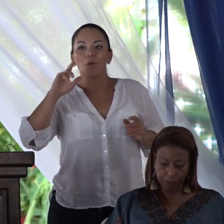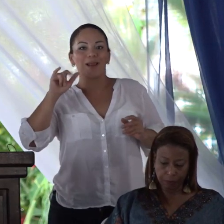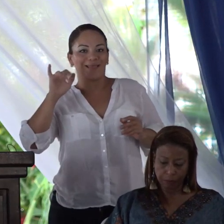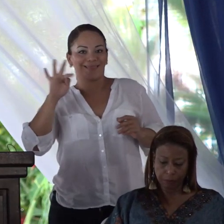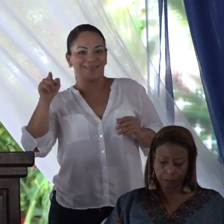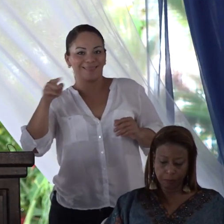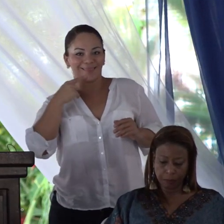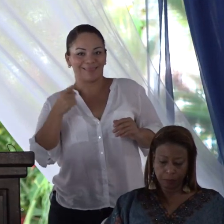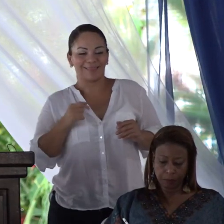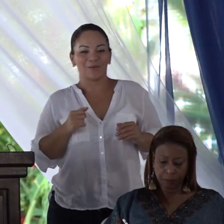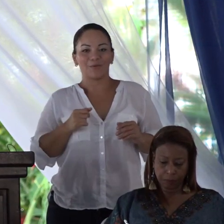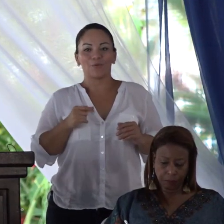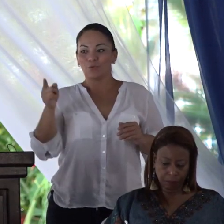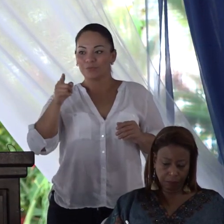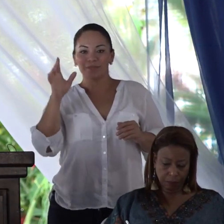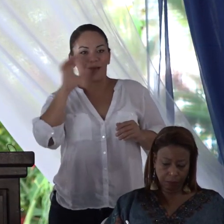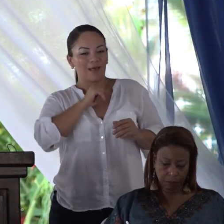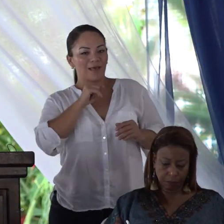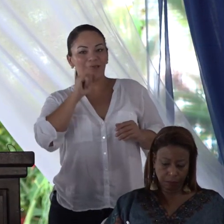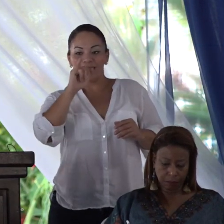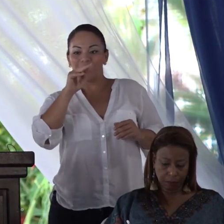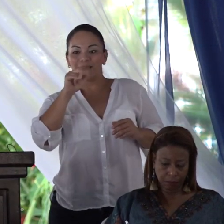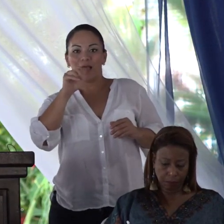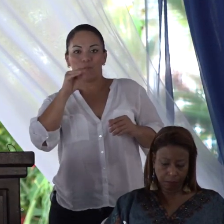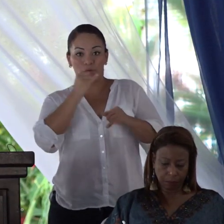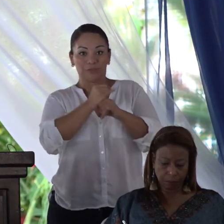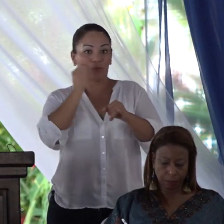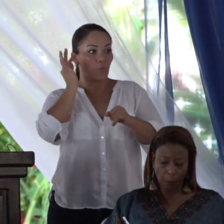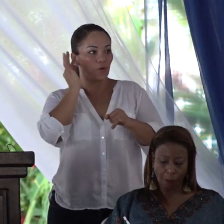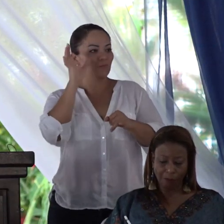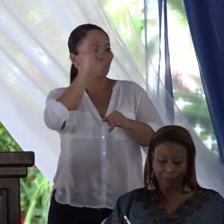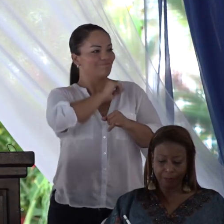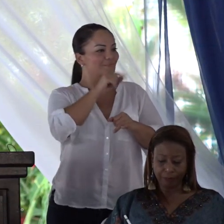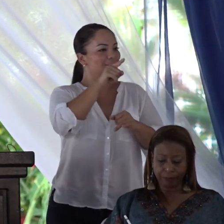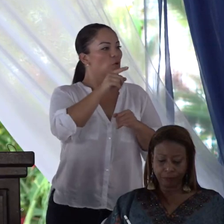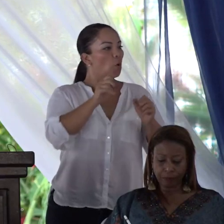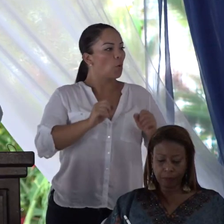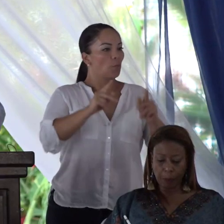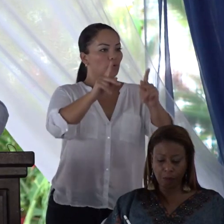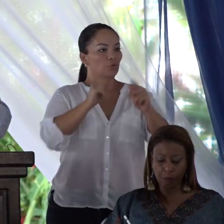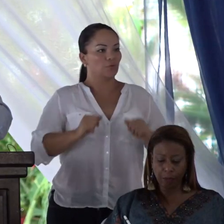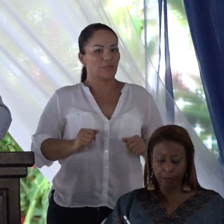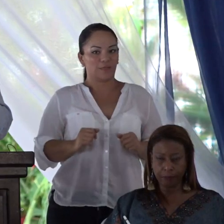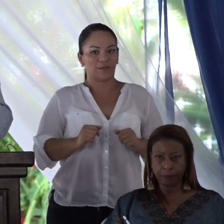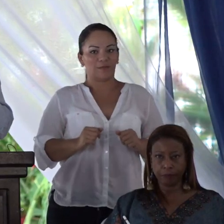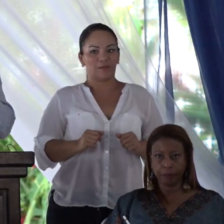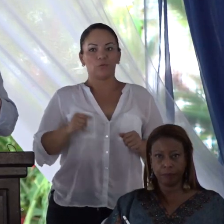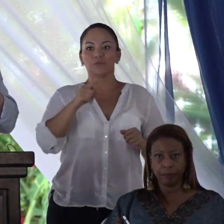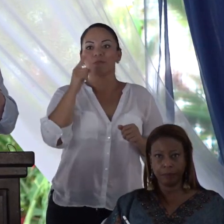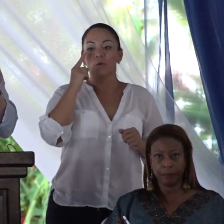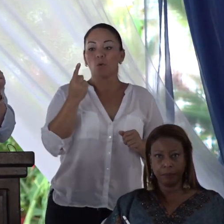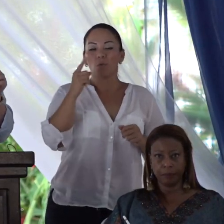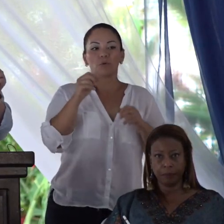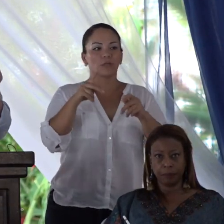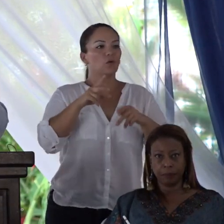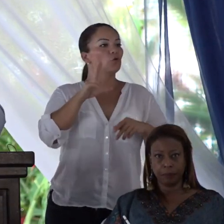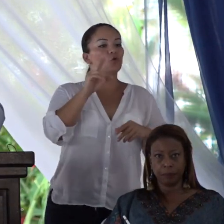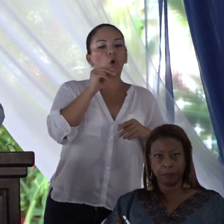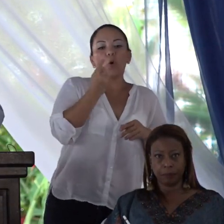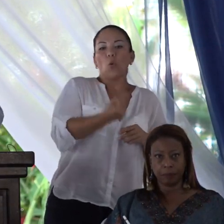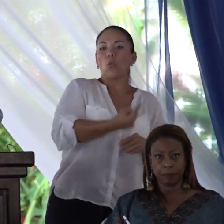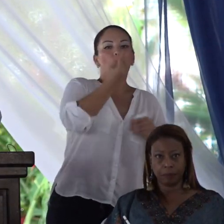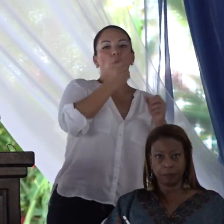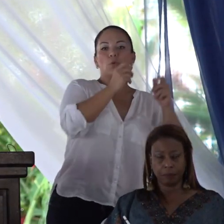que vieron en el INAMO una de las oportunidades, no la oportunidad, no la